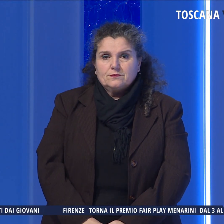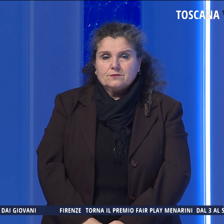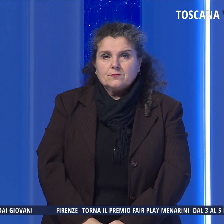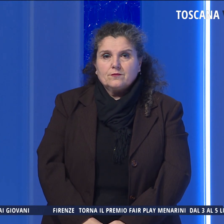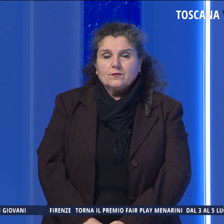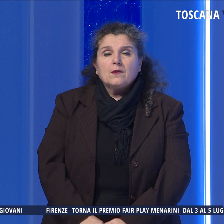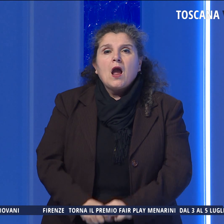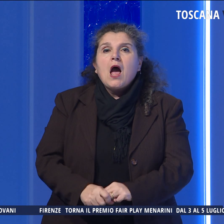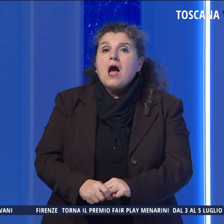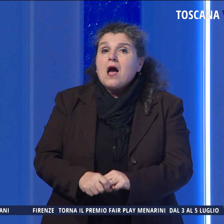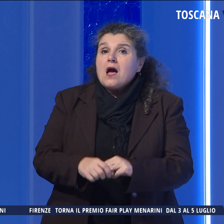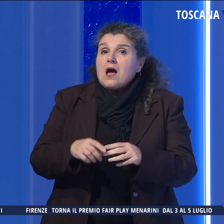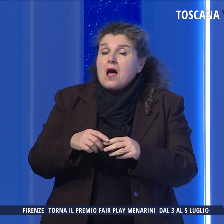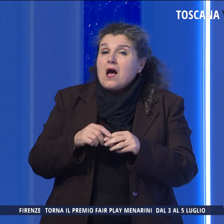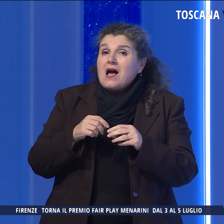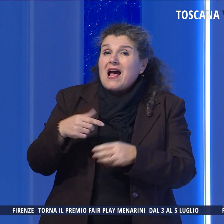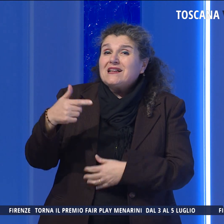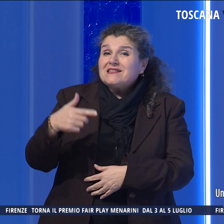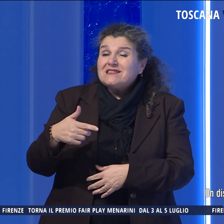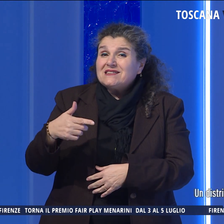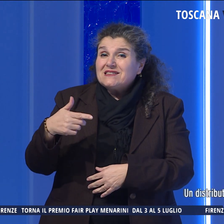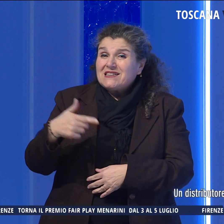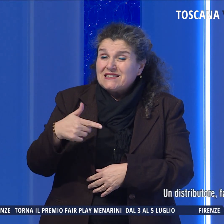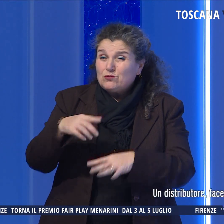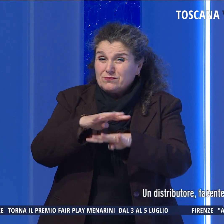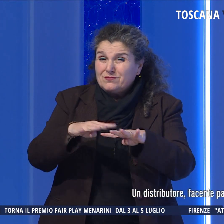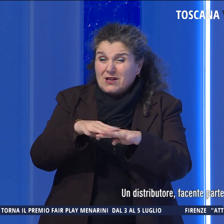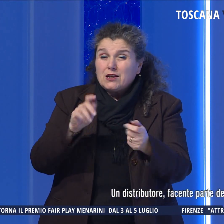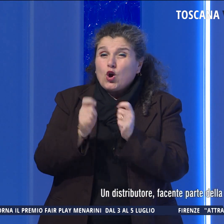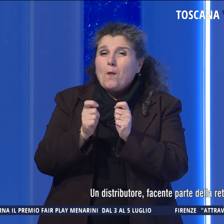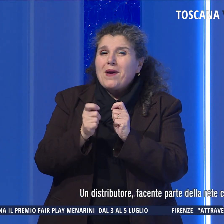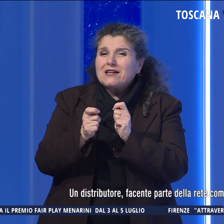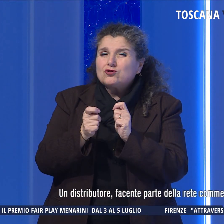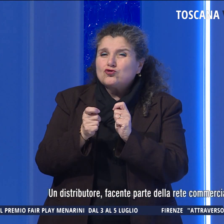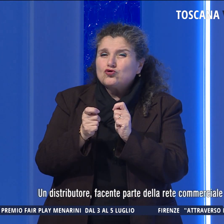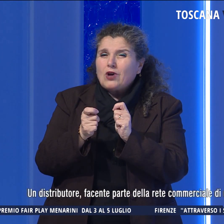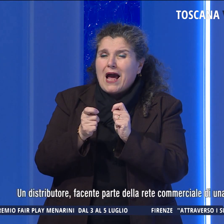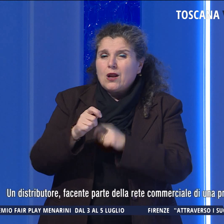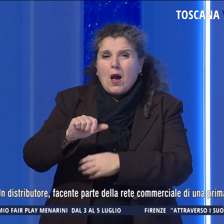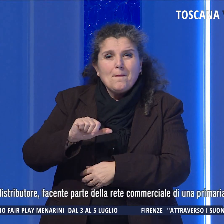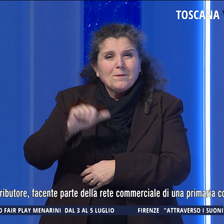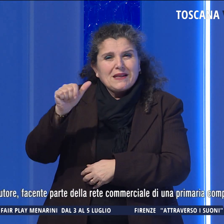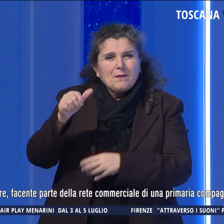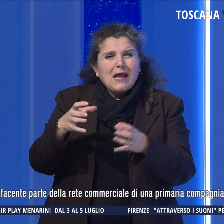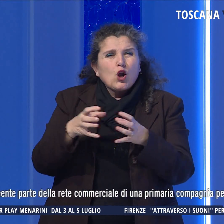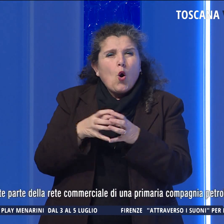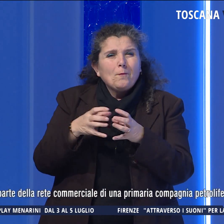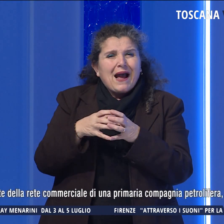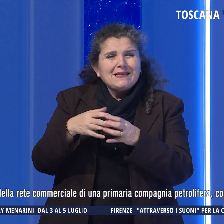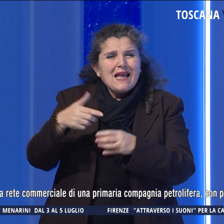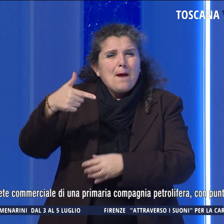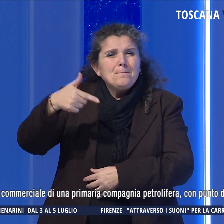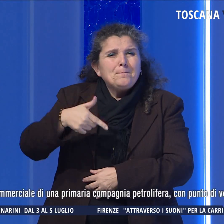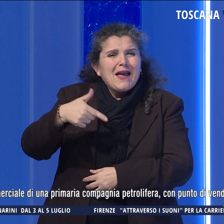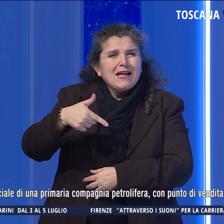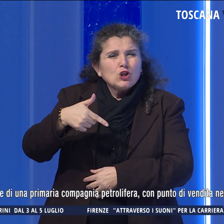Un distributore, facendo parte della rete commerciale di una primaria compagnia petrolifera,